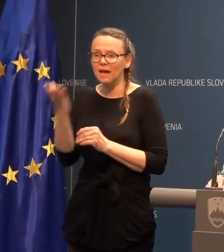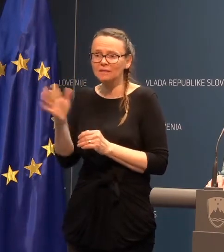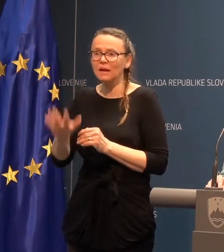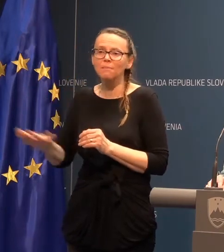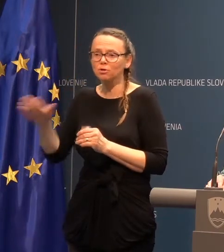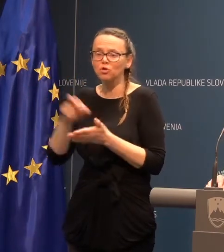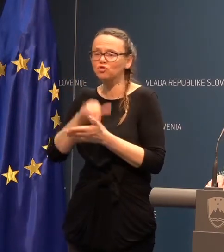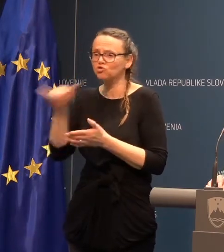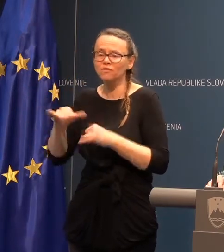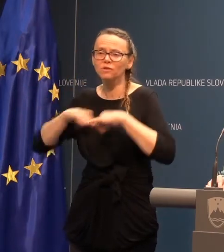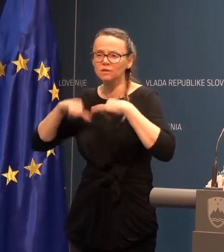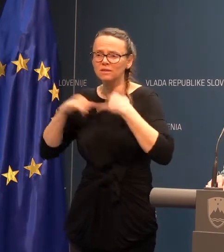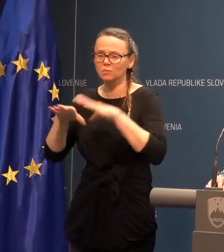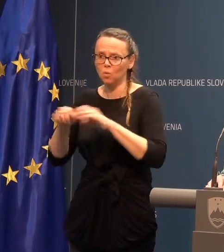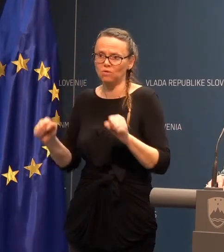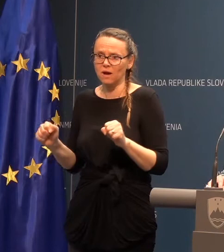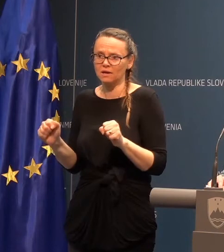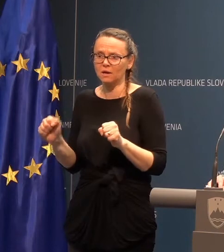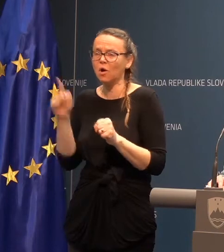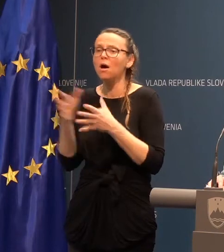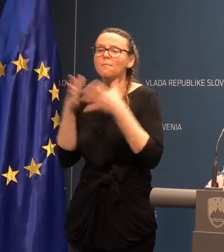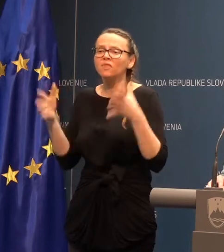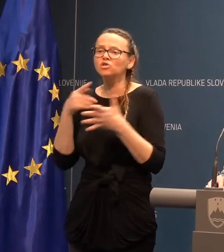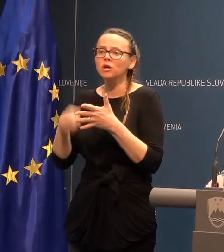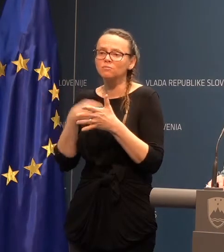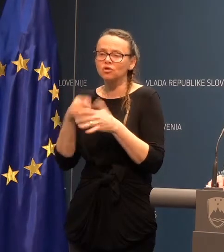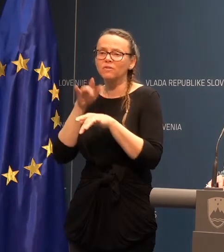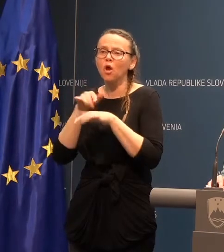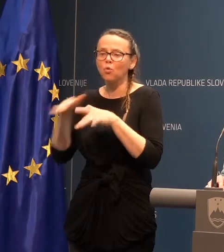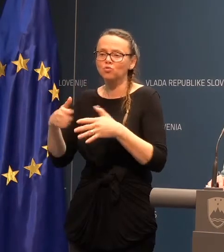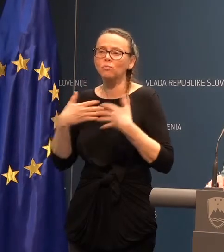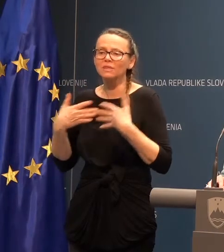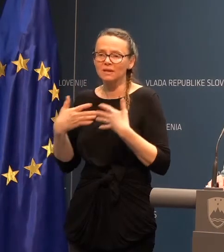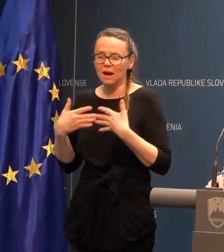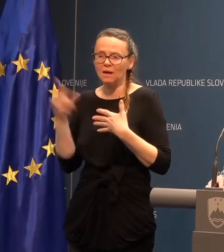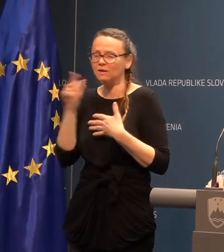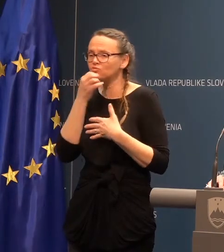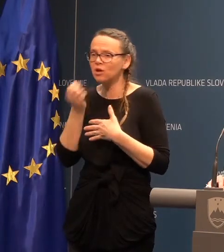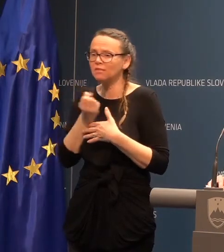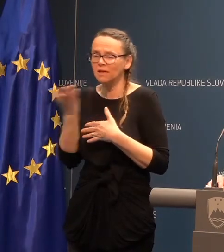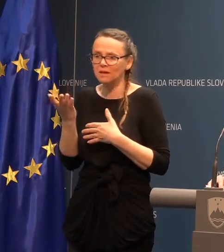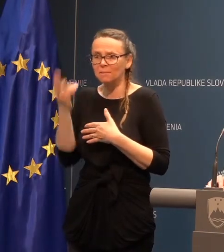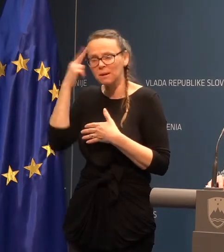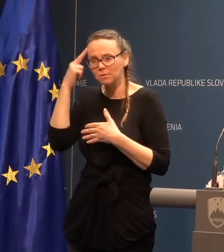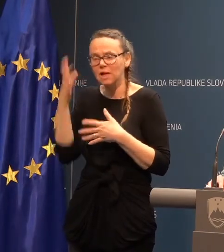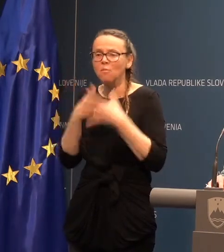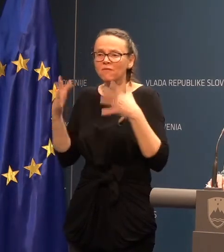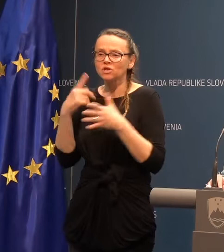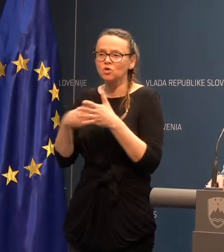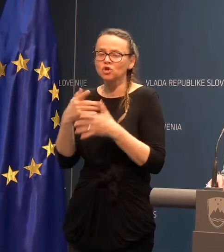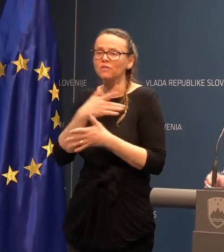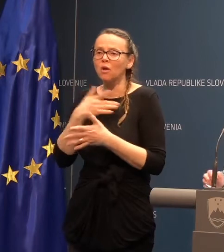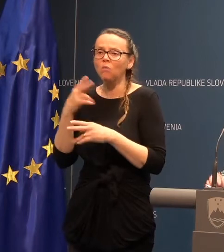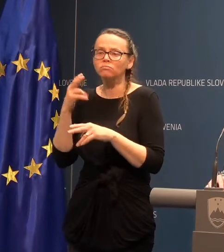področja še vemo intenzivno ukvarjajo z povečanem številom ukužb DHL in če nekje zaznajo, povečano število ukužb